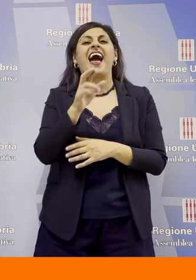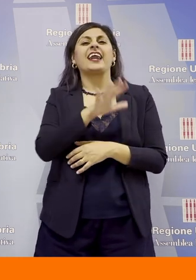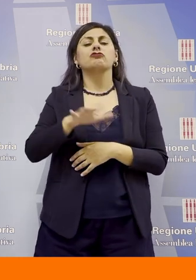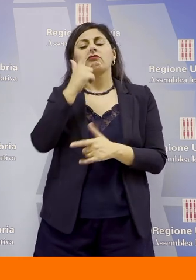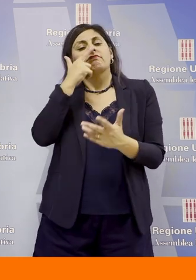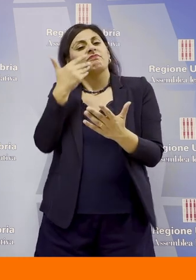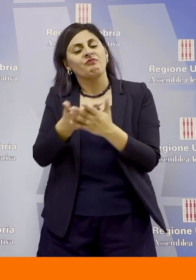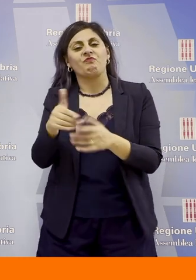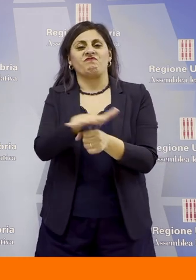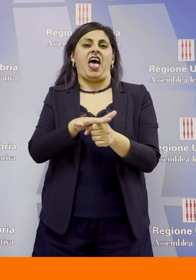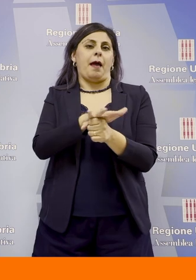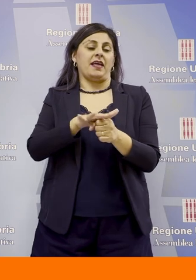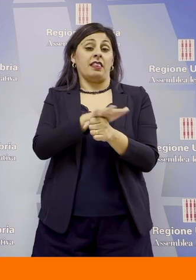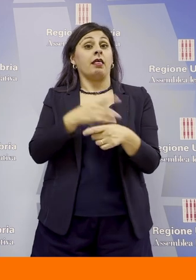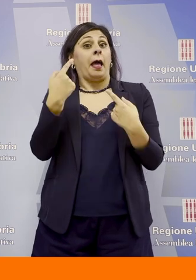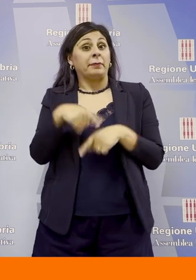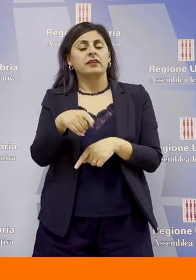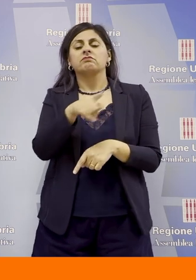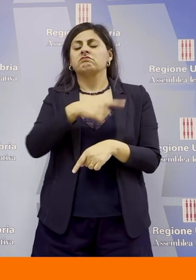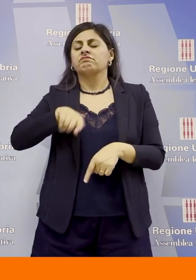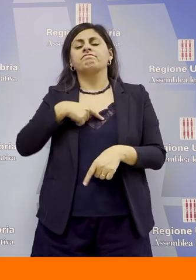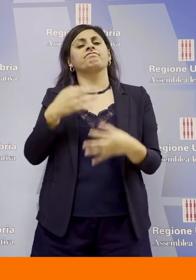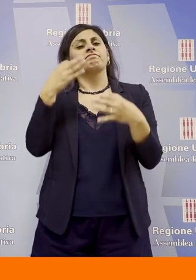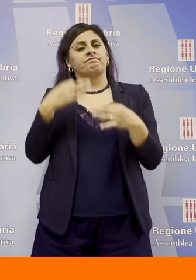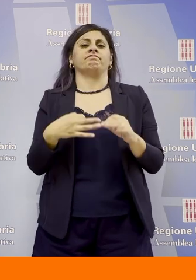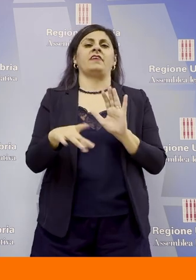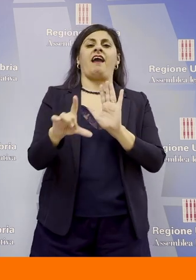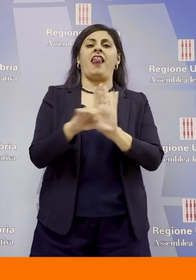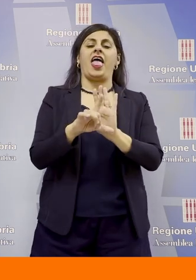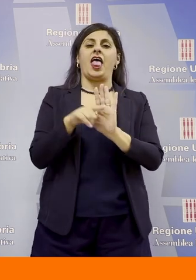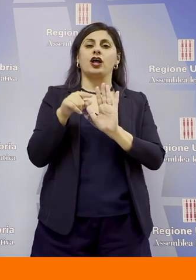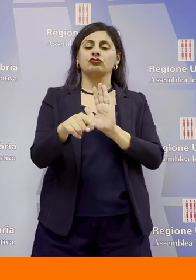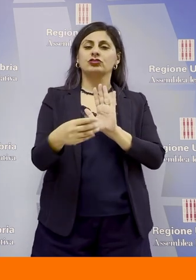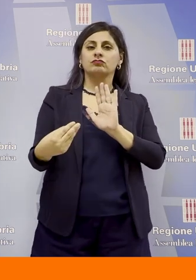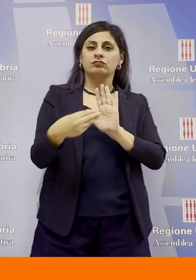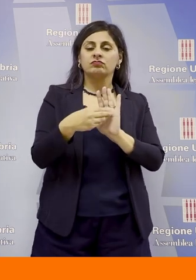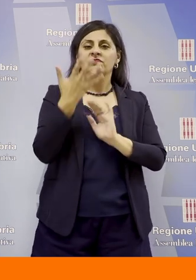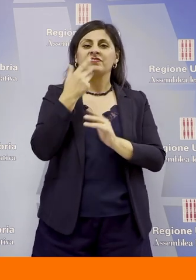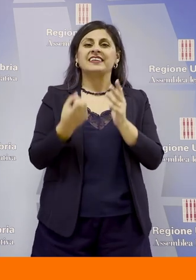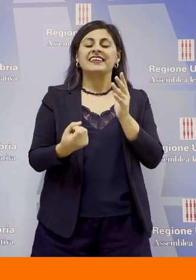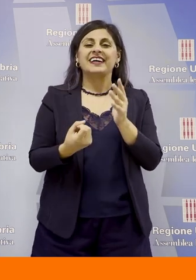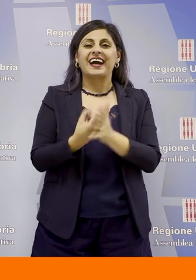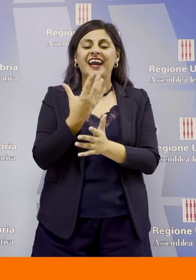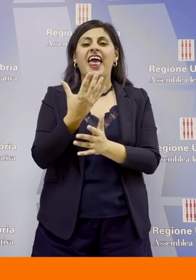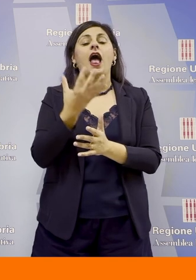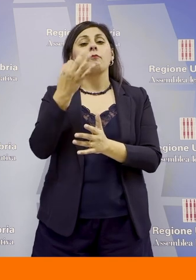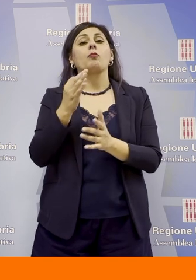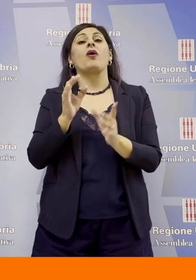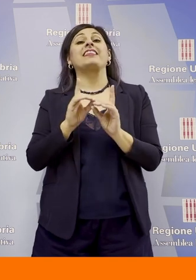misura di famiglia e per questo abbiamo voluto con questa legge indicare la creazione di un dipartimento per le